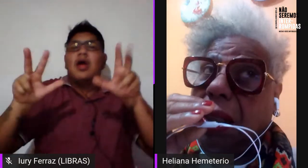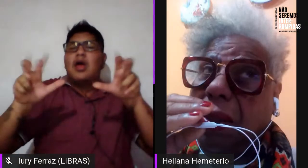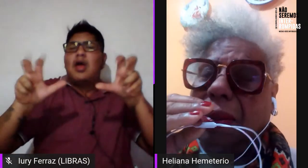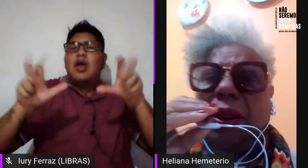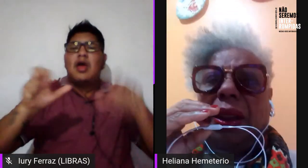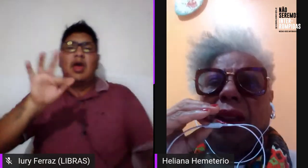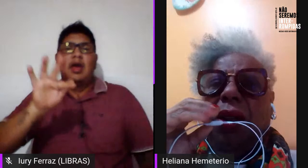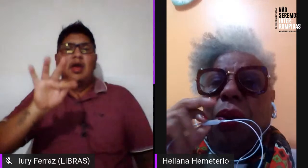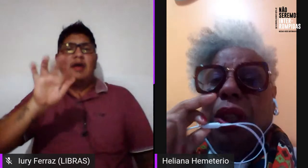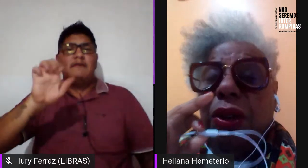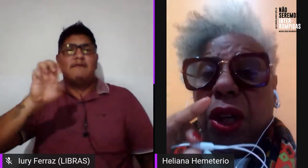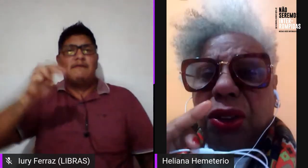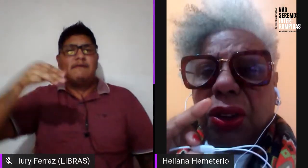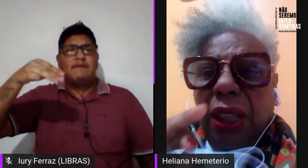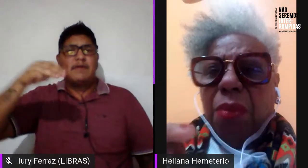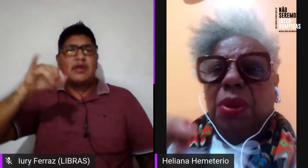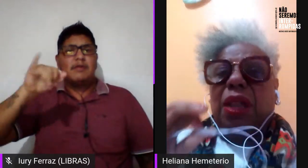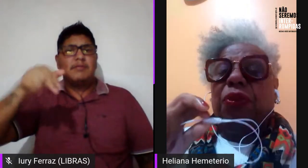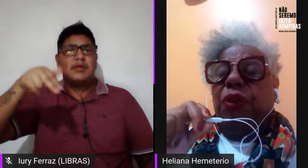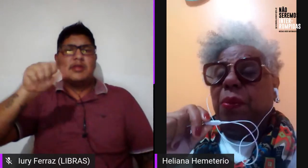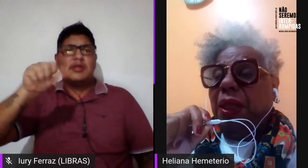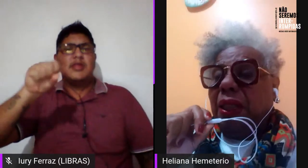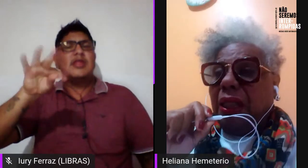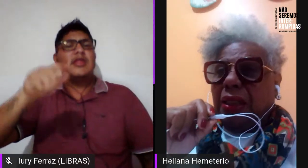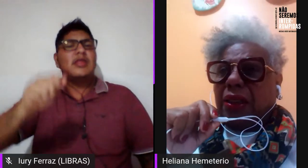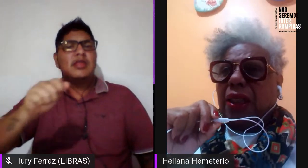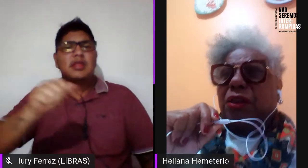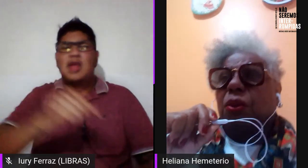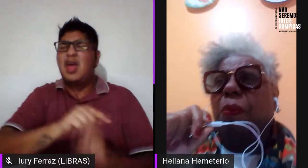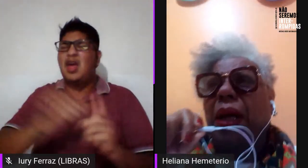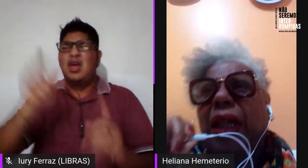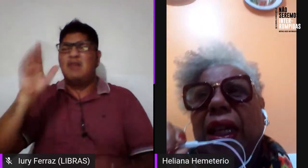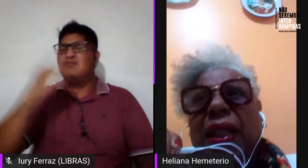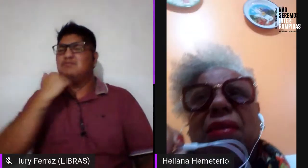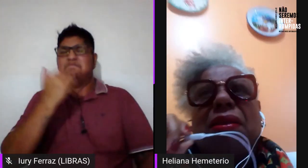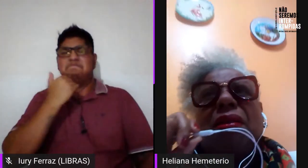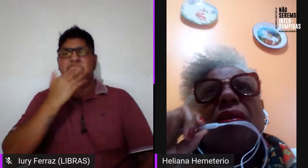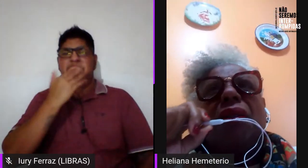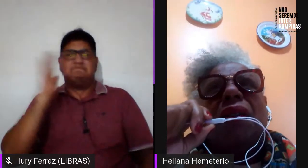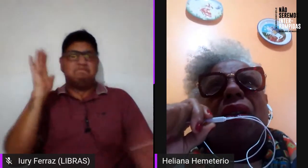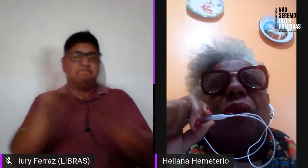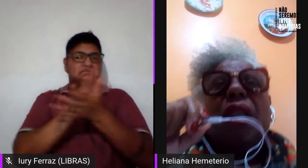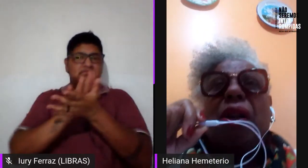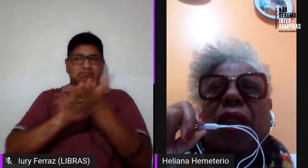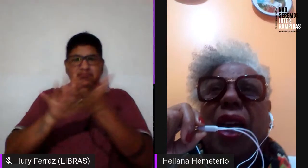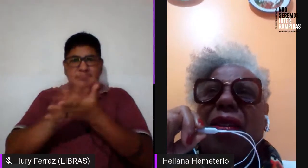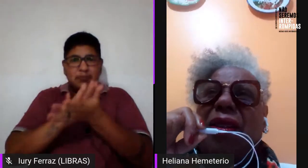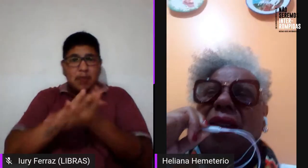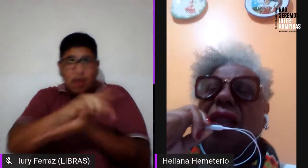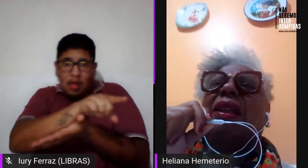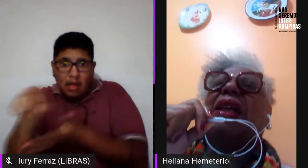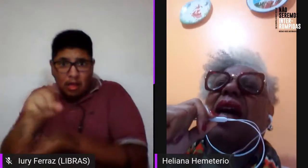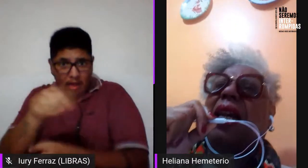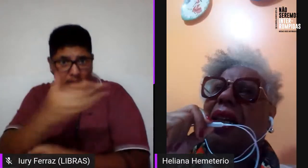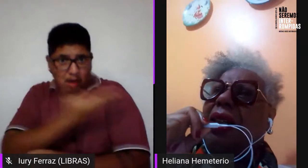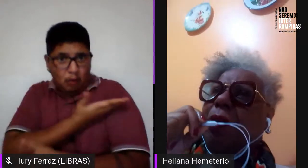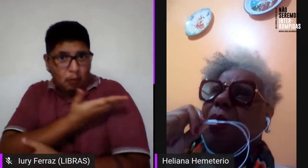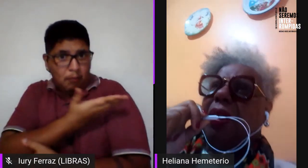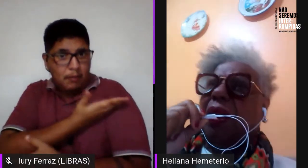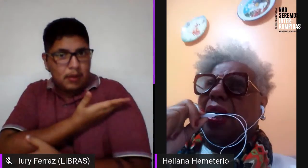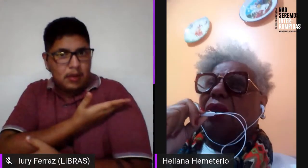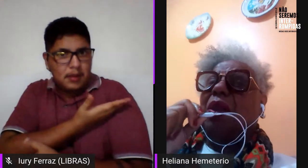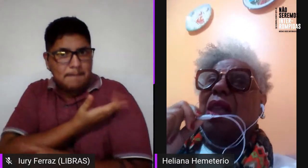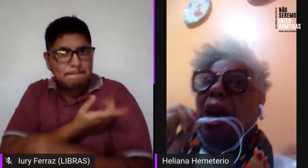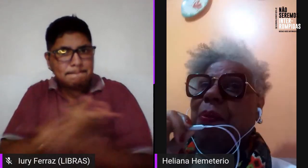assim, são. O que nós temos é feministas companheiras, o que não quer dizer que a